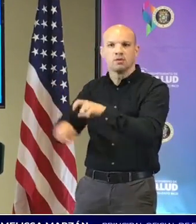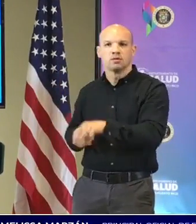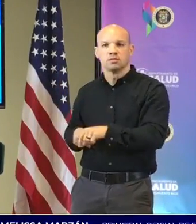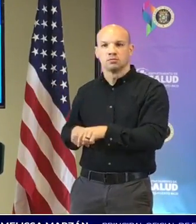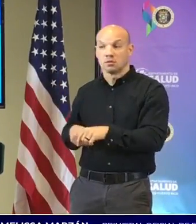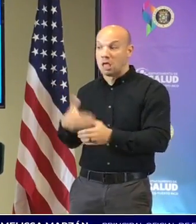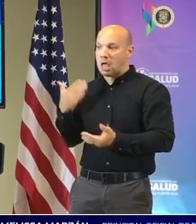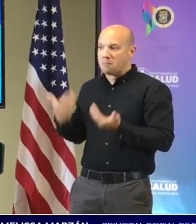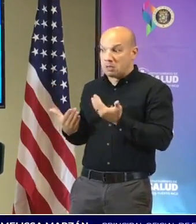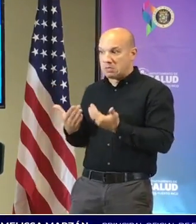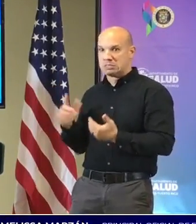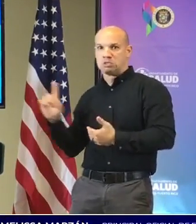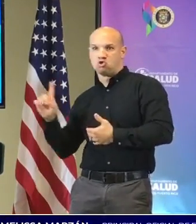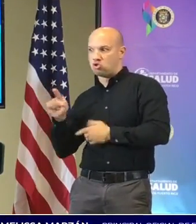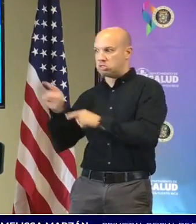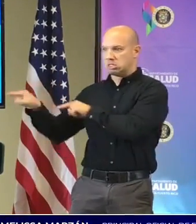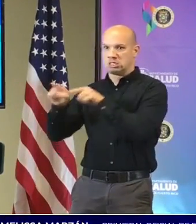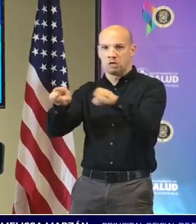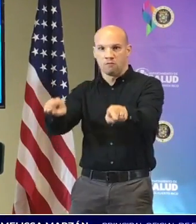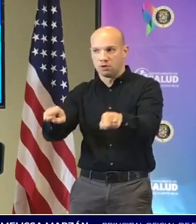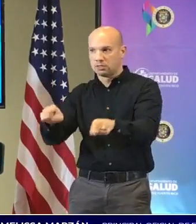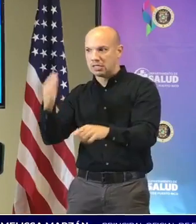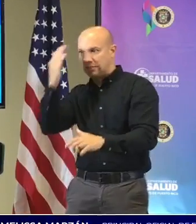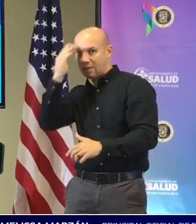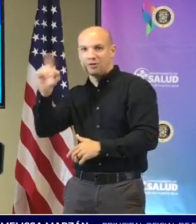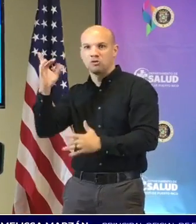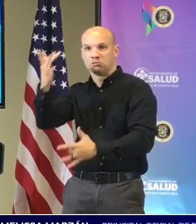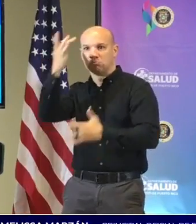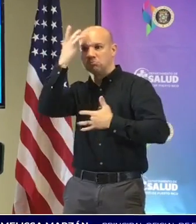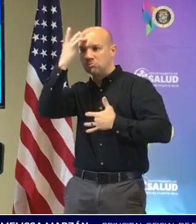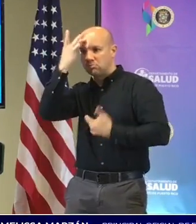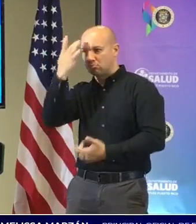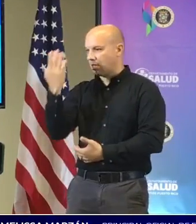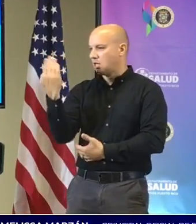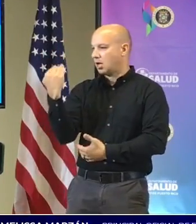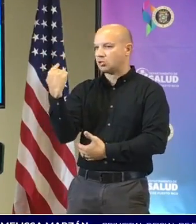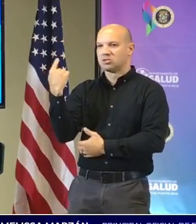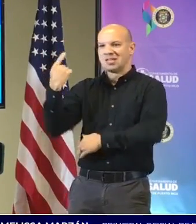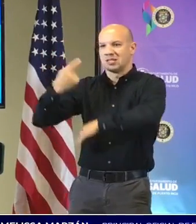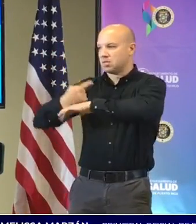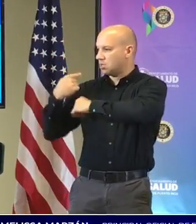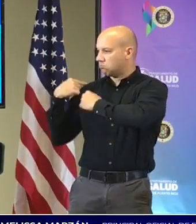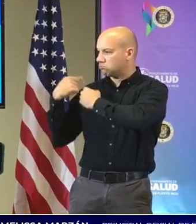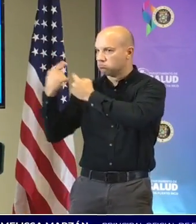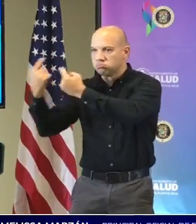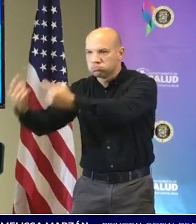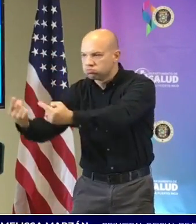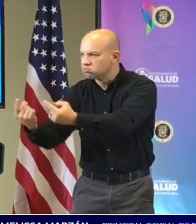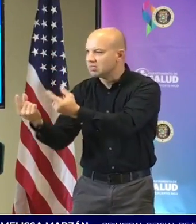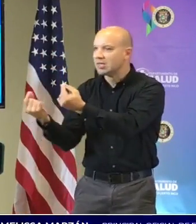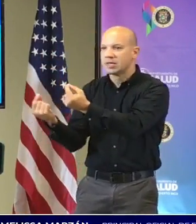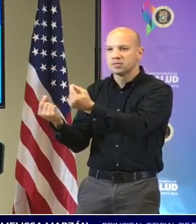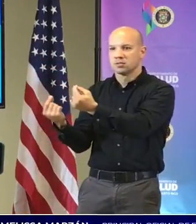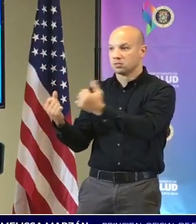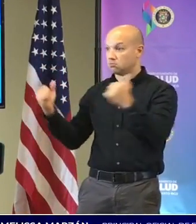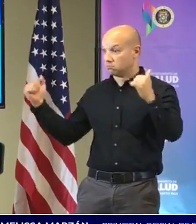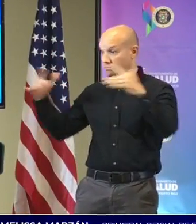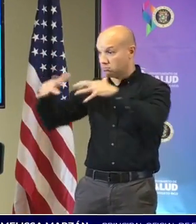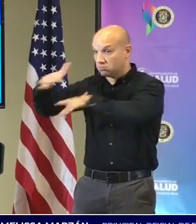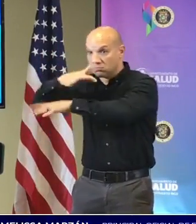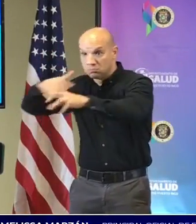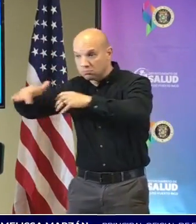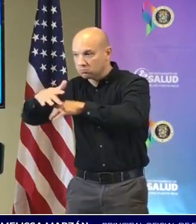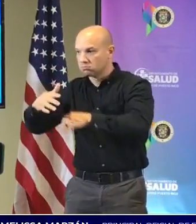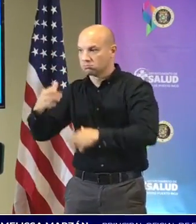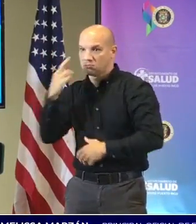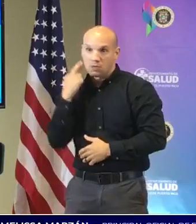exposición a esas personas se les pregunta en los últimos 14 días donde usted estuvo usted participó en un evento multitudinario usted fue en un restaurante usted